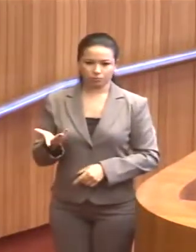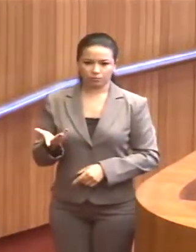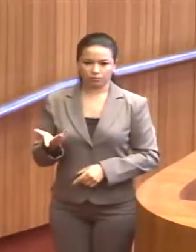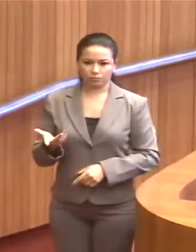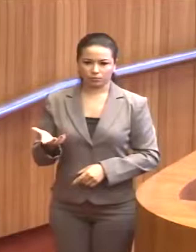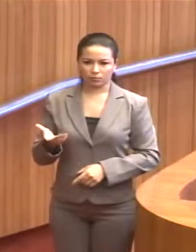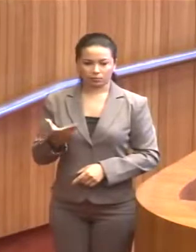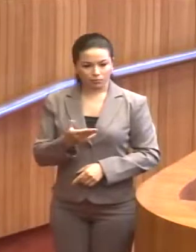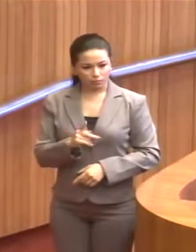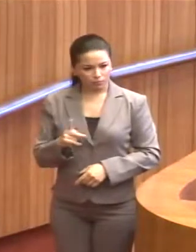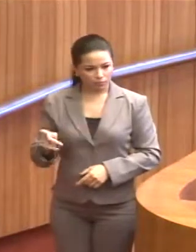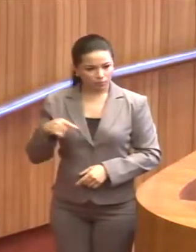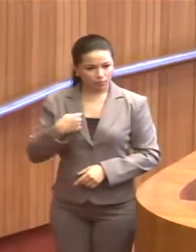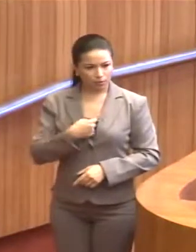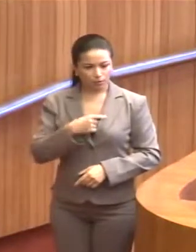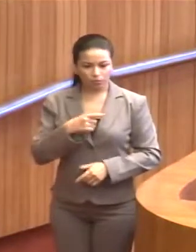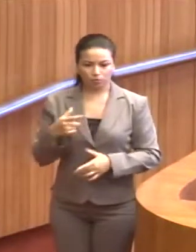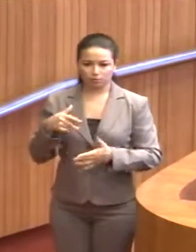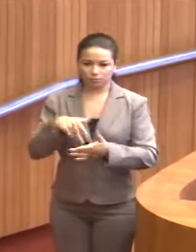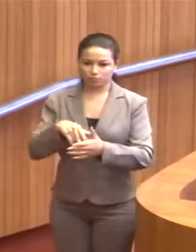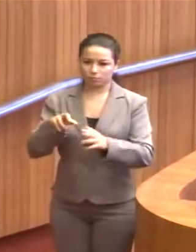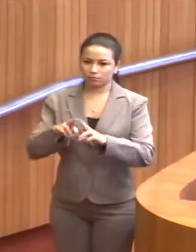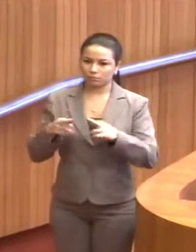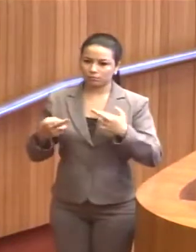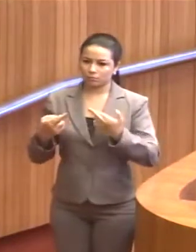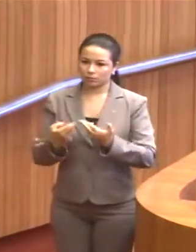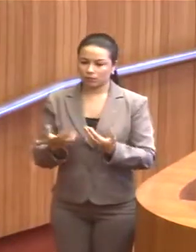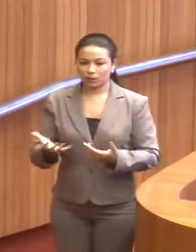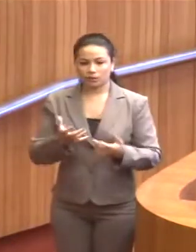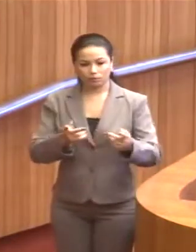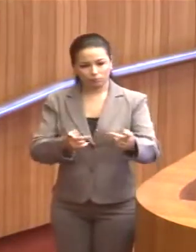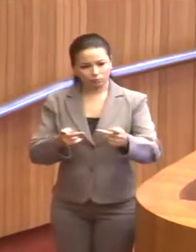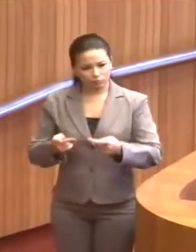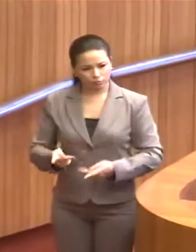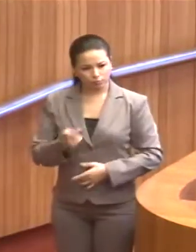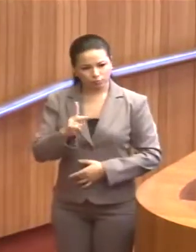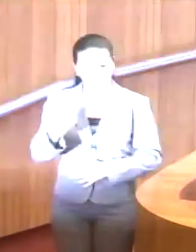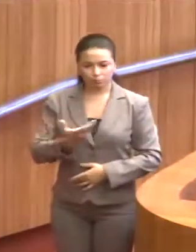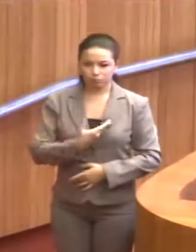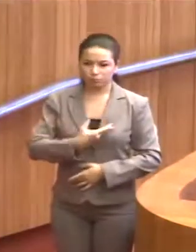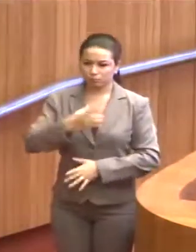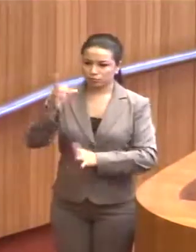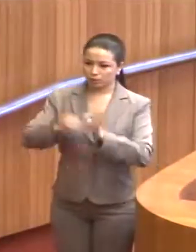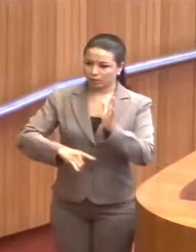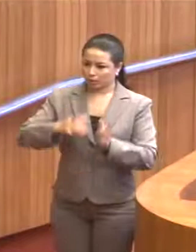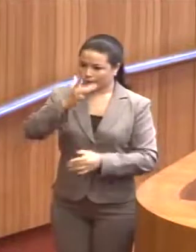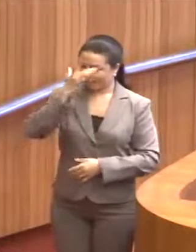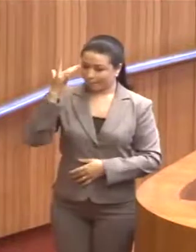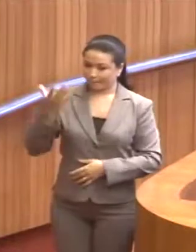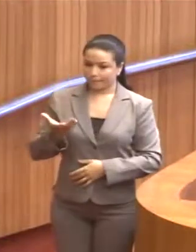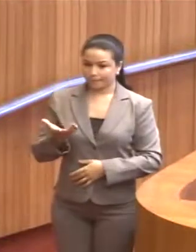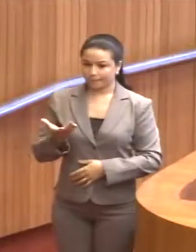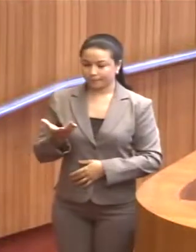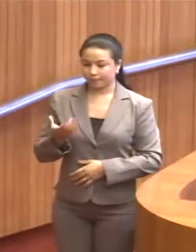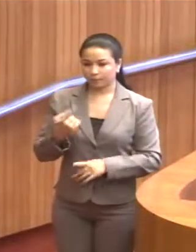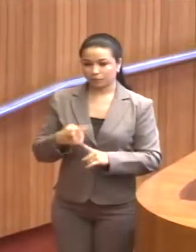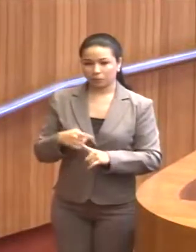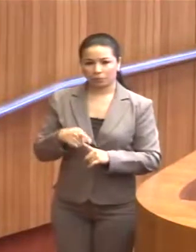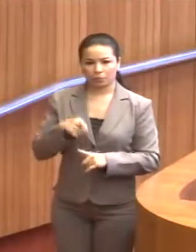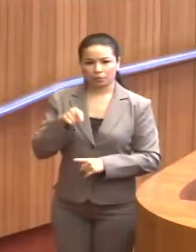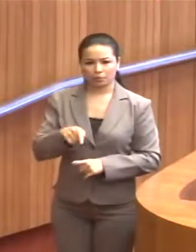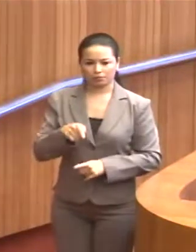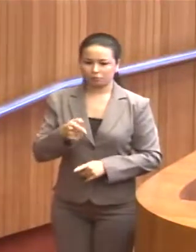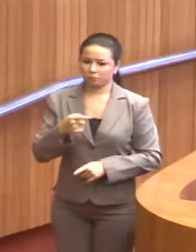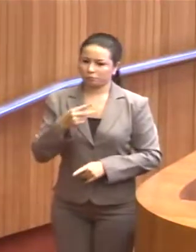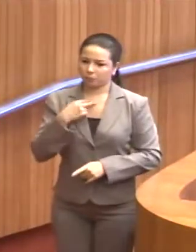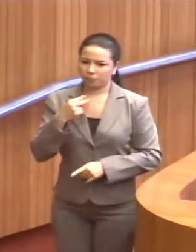Então, presidente, nós estamos indo para essa reunião e quero convidar os colegas da Comissão de Direitos Humanos, porque essa casa não pode